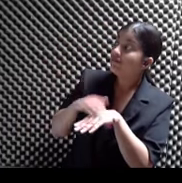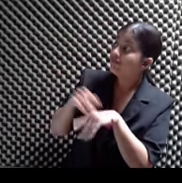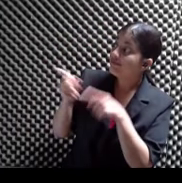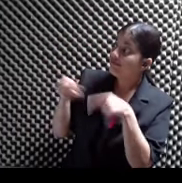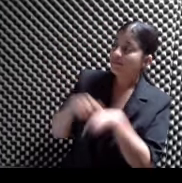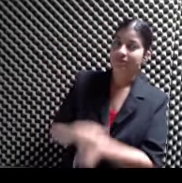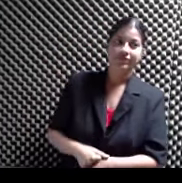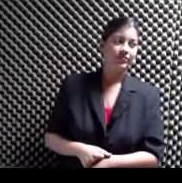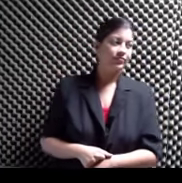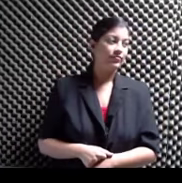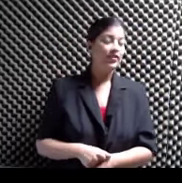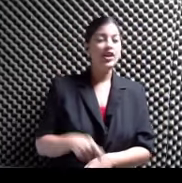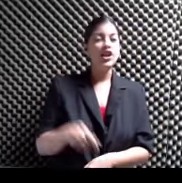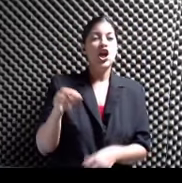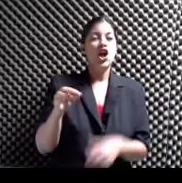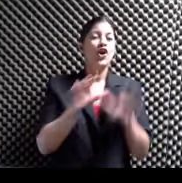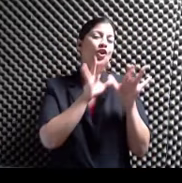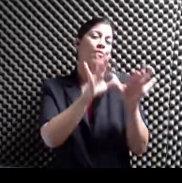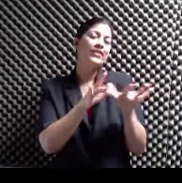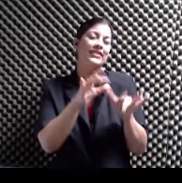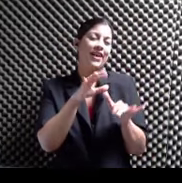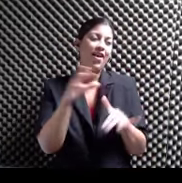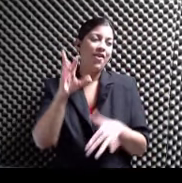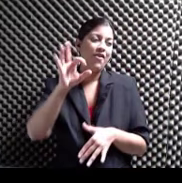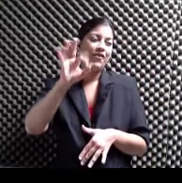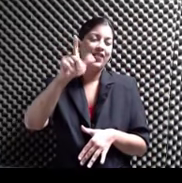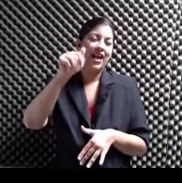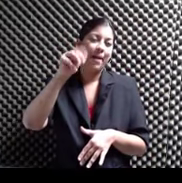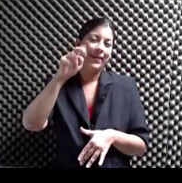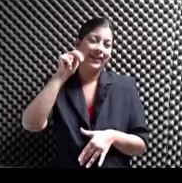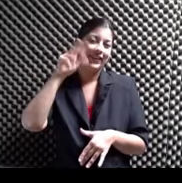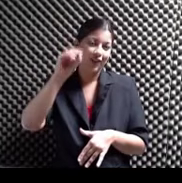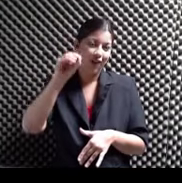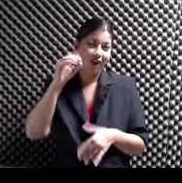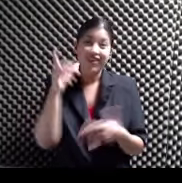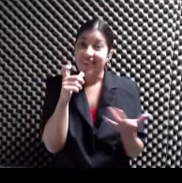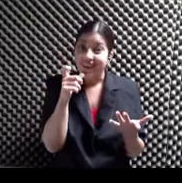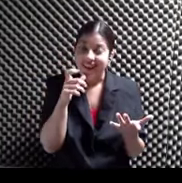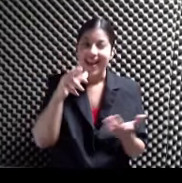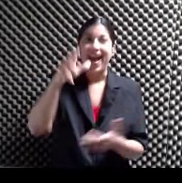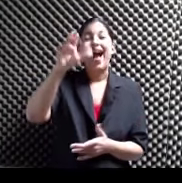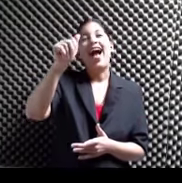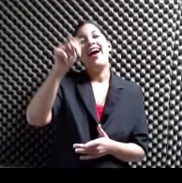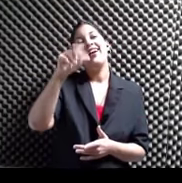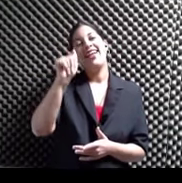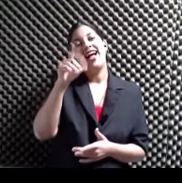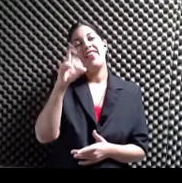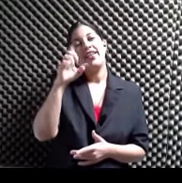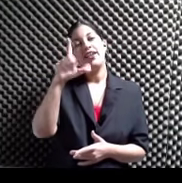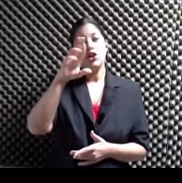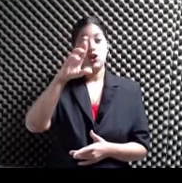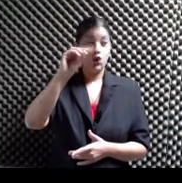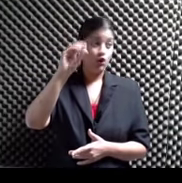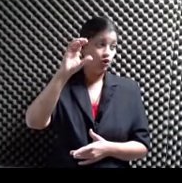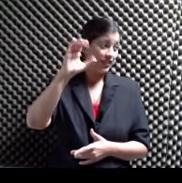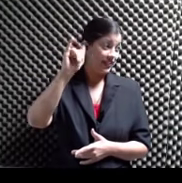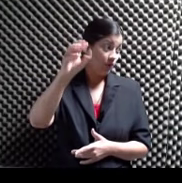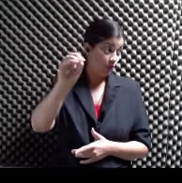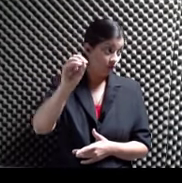¿Sabes quién? ¿Verdad? Nuestra amiguita Ana del Rocío ¿Dónde es? la guitarra esta vez? No ¿Dónde va? Para la bóveda de